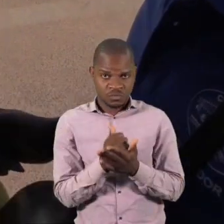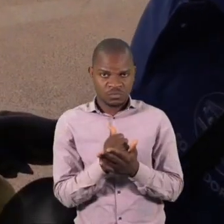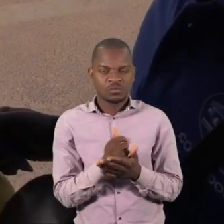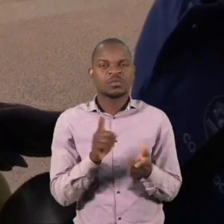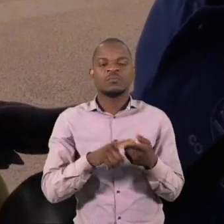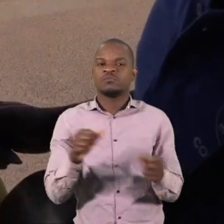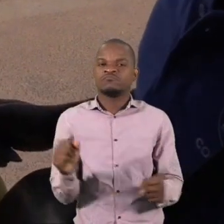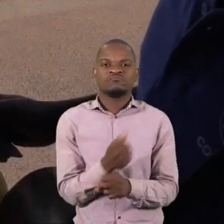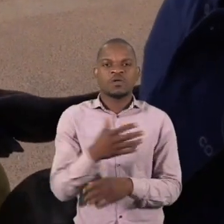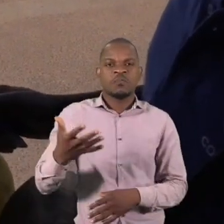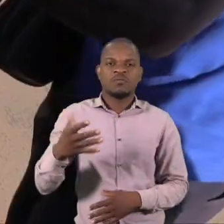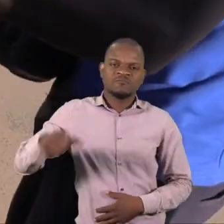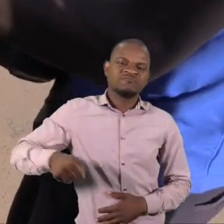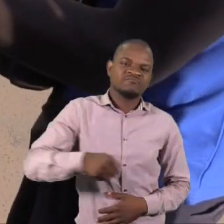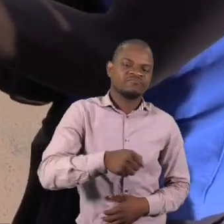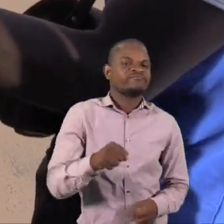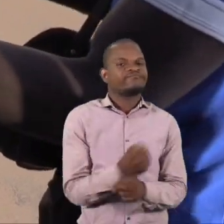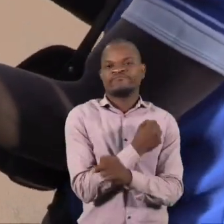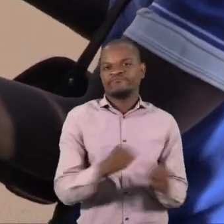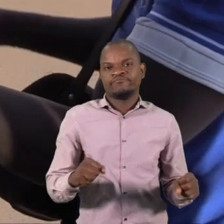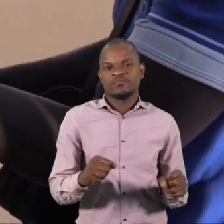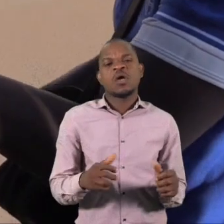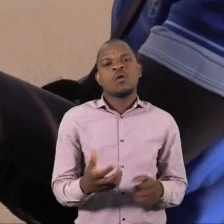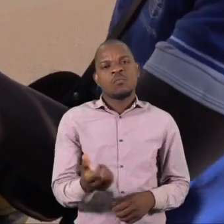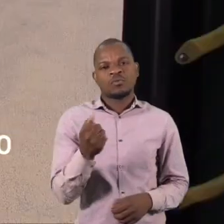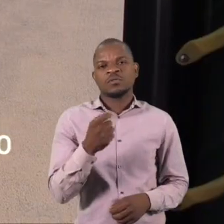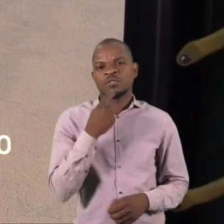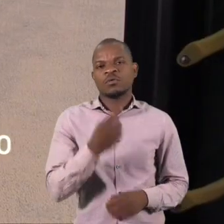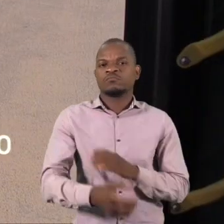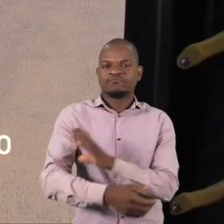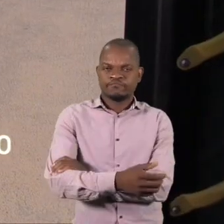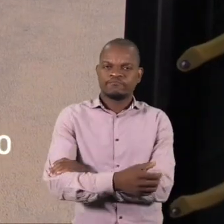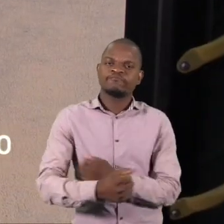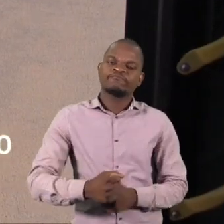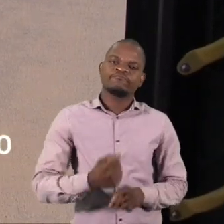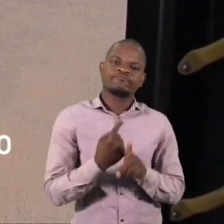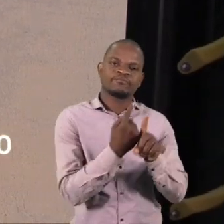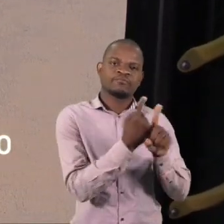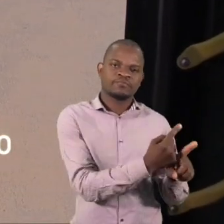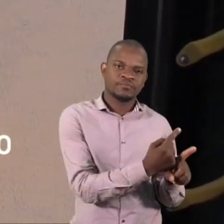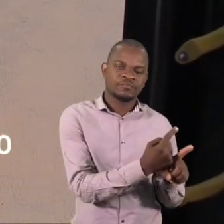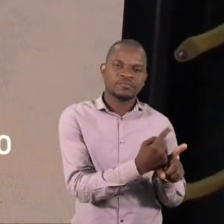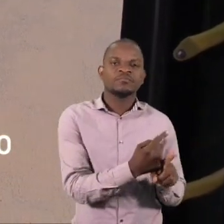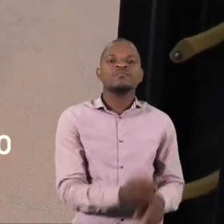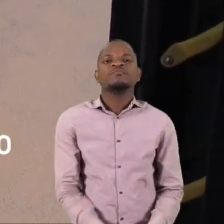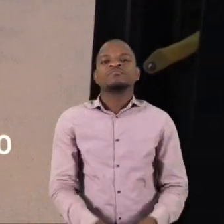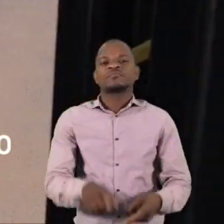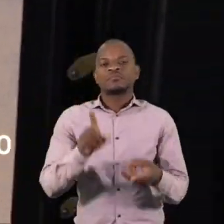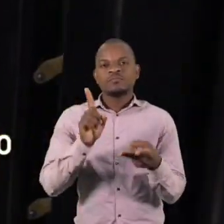as mãos, evite apoiá-lo pelas mãos. Direcione-o ao seu lugar, tocando-o pelo ombro ou segurando o seu antebraço.